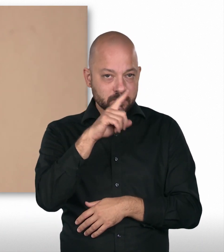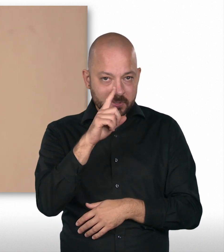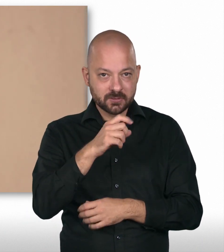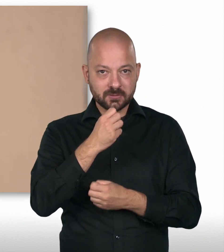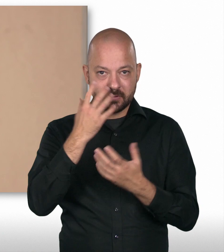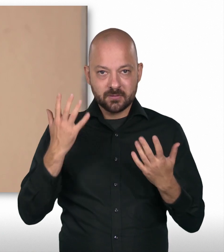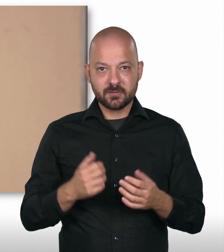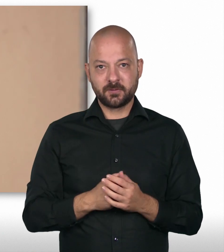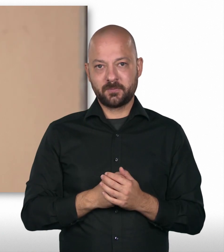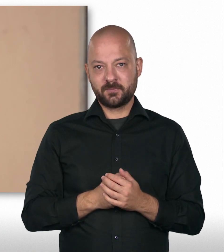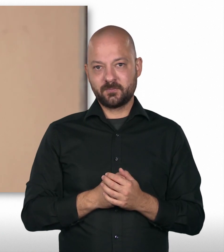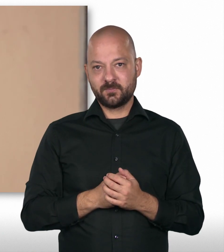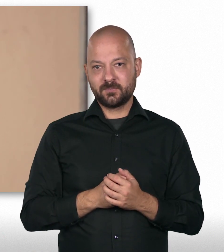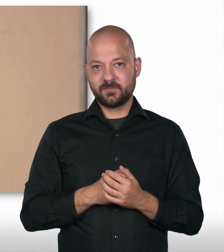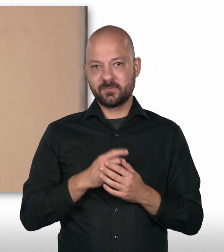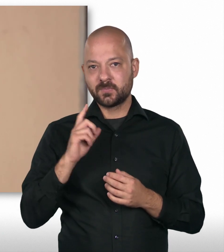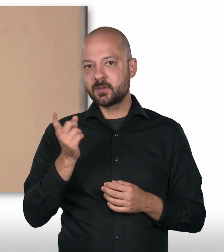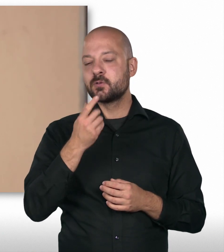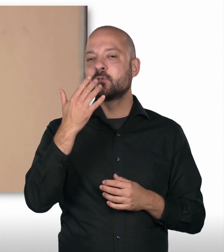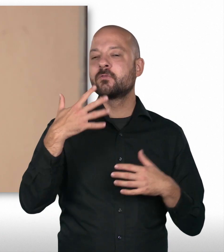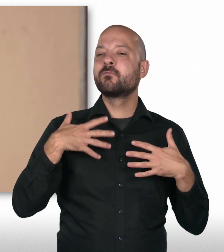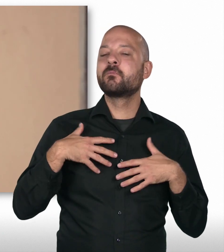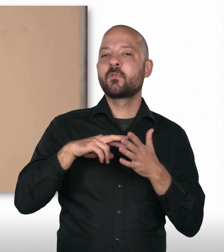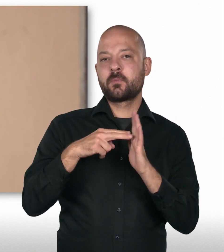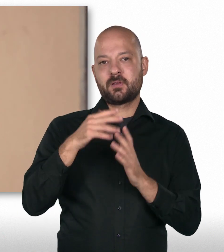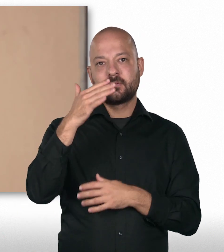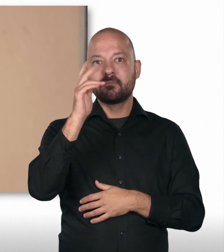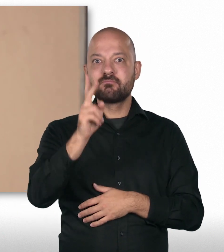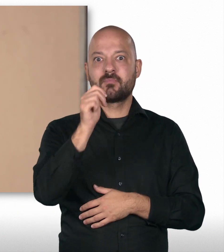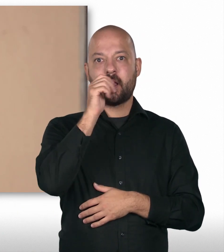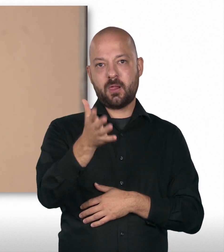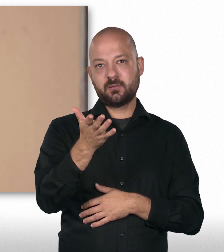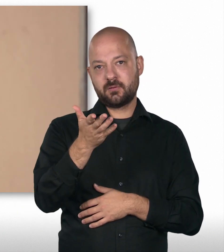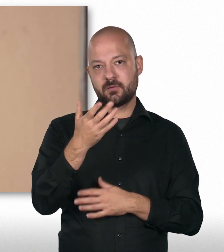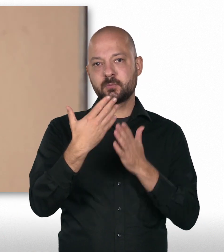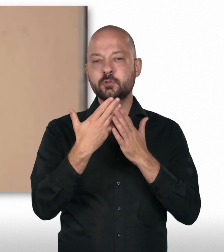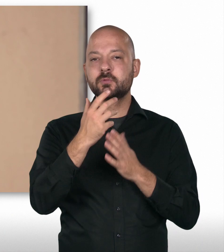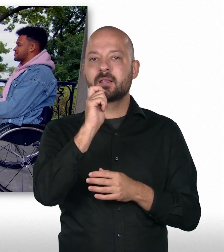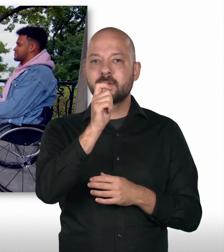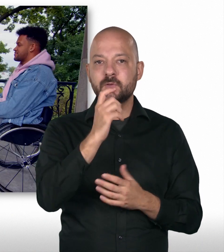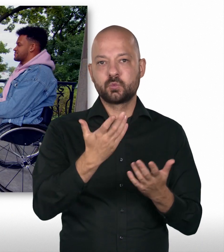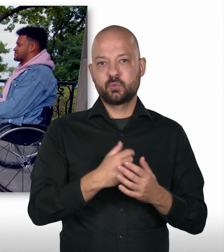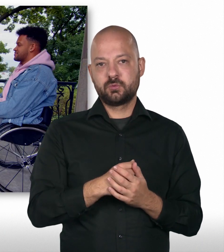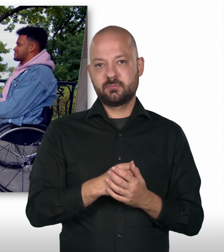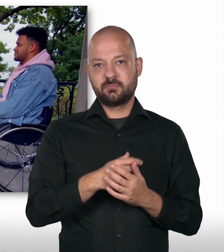Und da haben wir sehr intensive Kurse, die aber auch sehr viel Spaß machen und die uns eben auch auf den späteren Alltag vorbereiten sollen. Interviews zu geben,